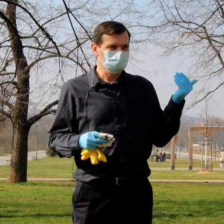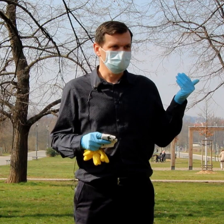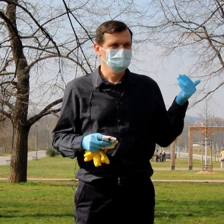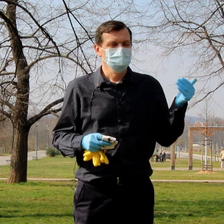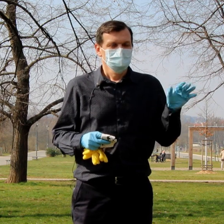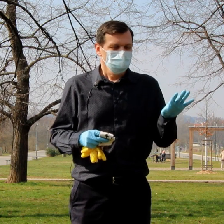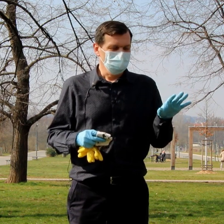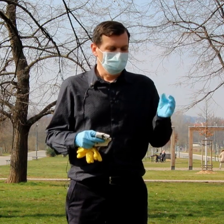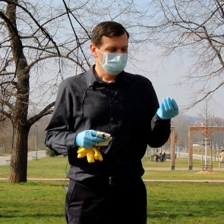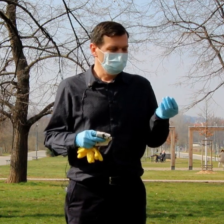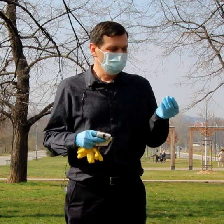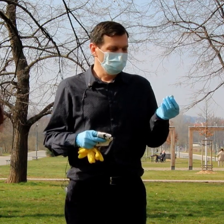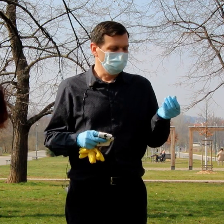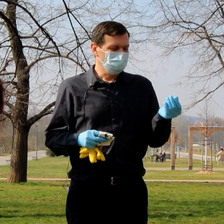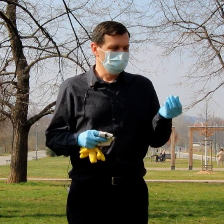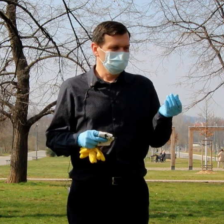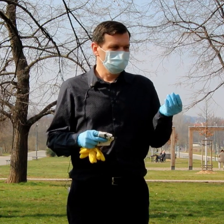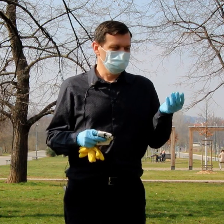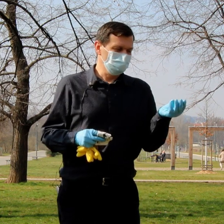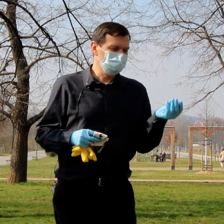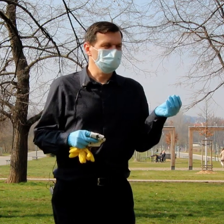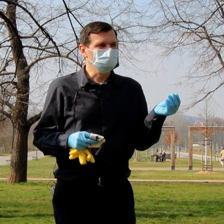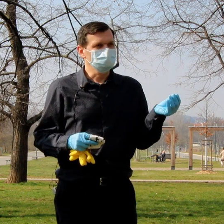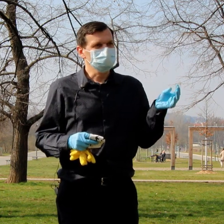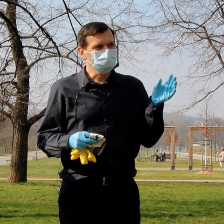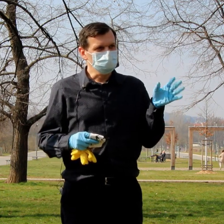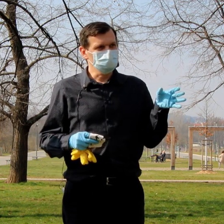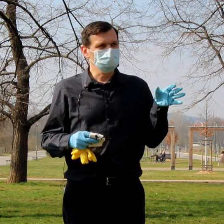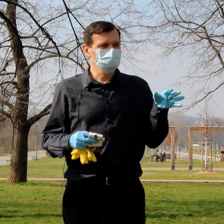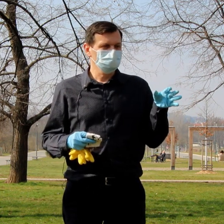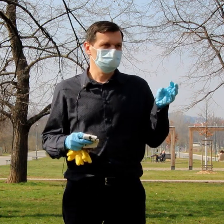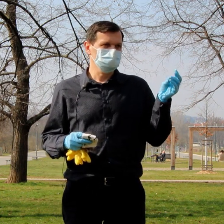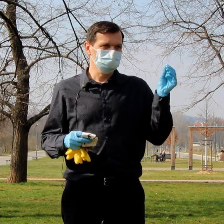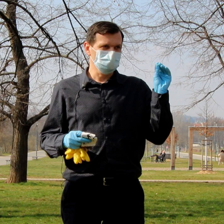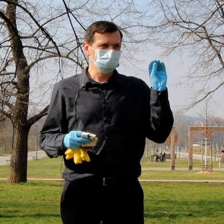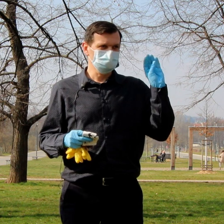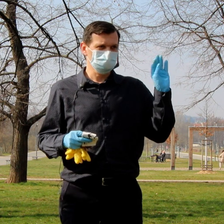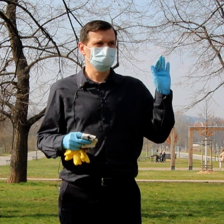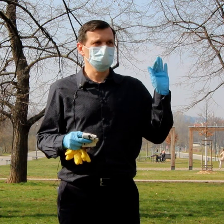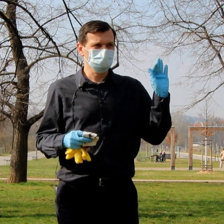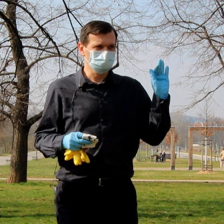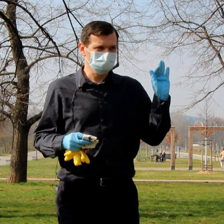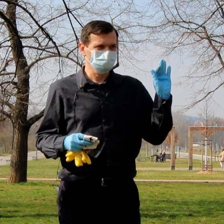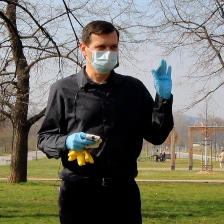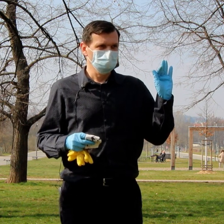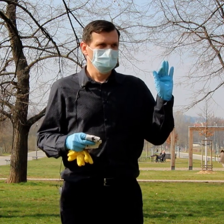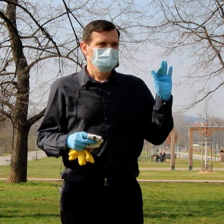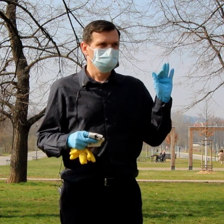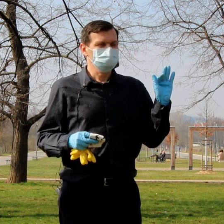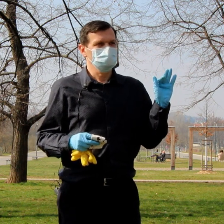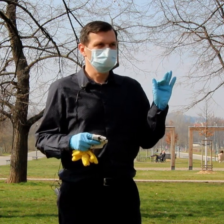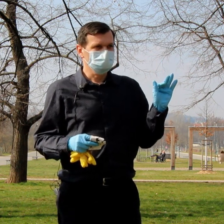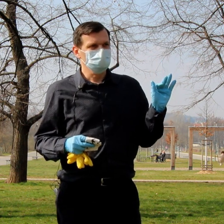rukavice, kdy je potřeba vědět, že většina té infekce se přenáší přes konečky prstů.